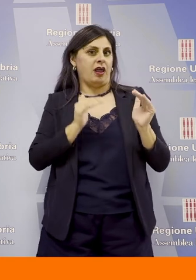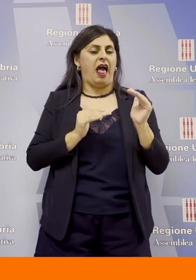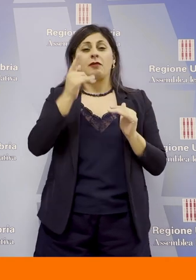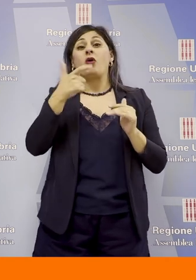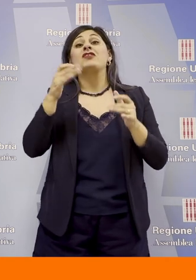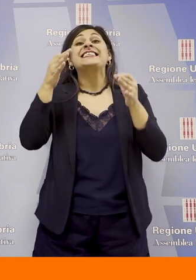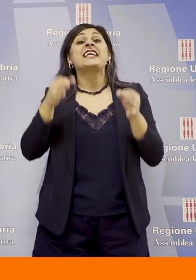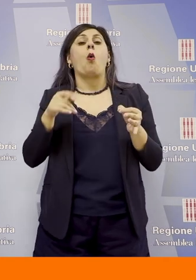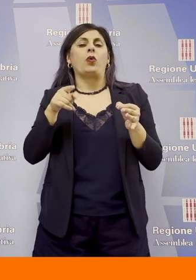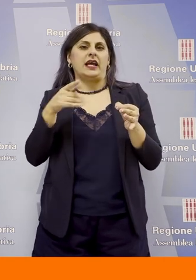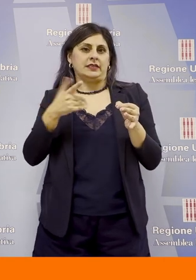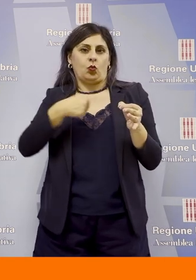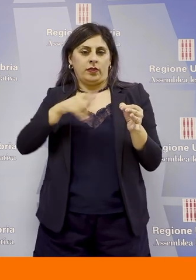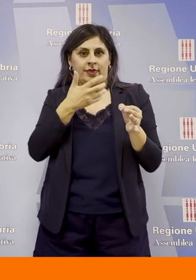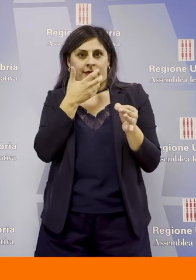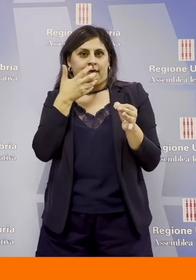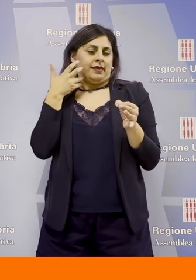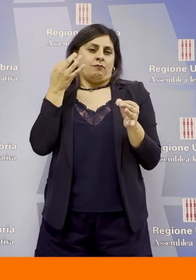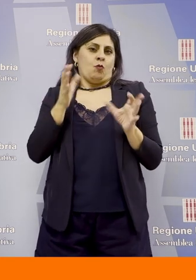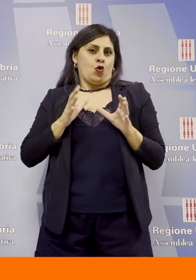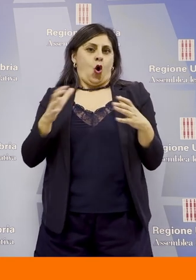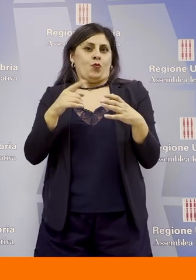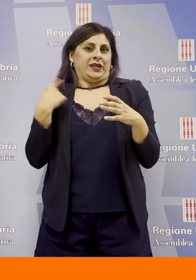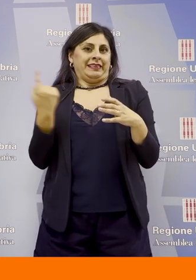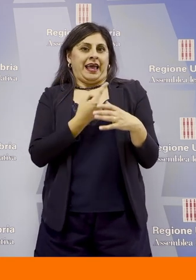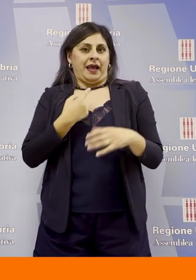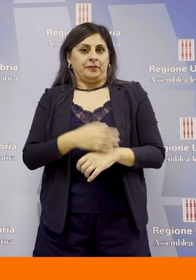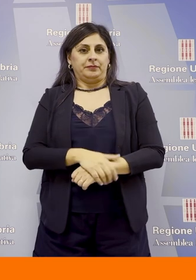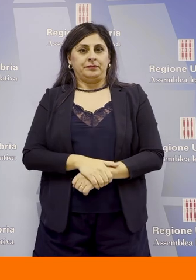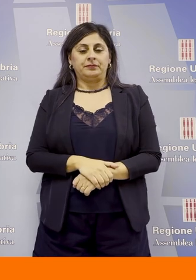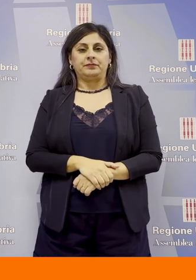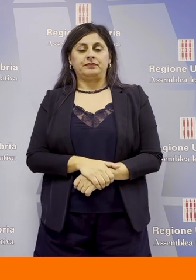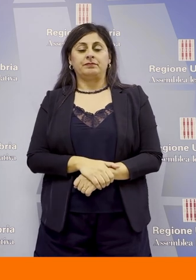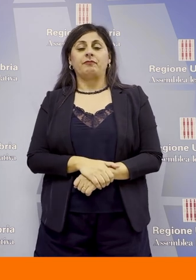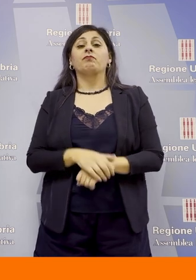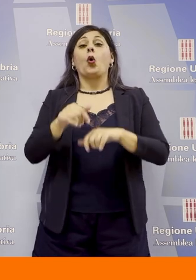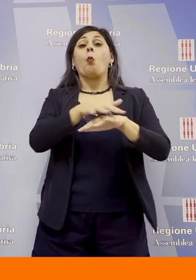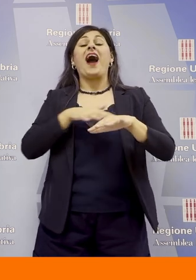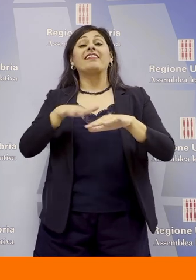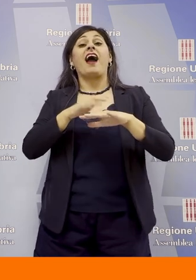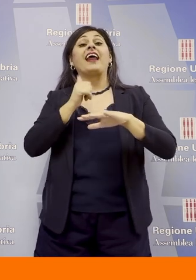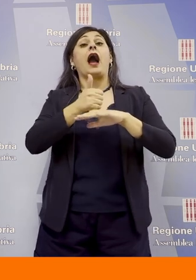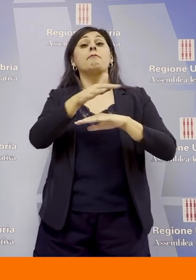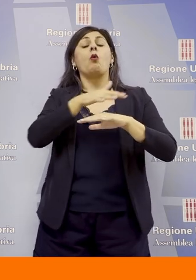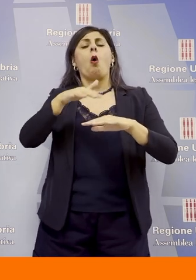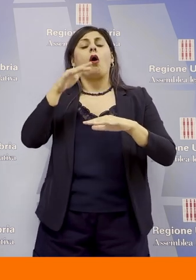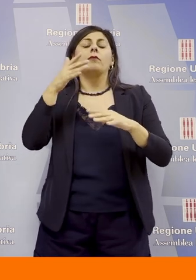immaginare, qualcosa di molto sentito da questa comunità. Il quartiere del capoluogo, che preoccupa di più, rimane quello di